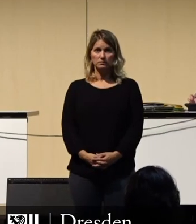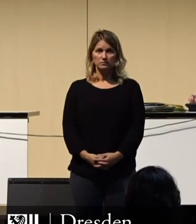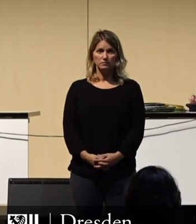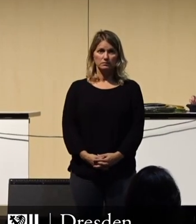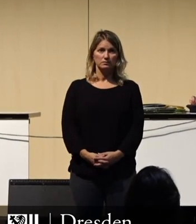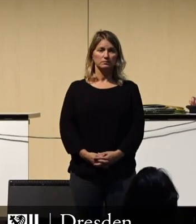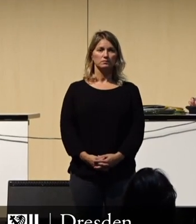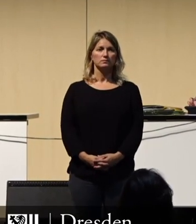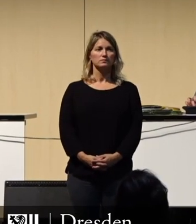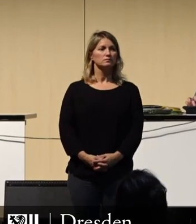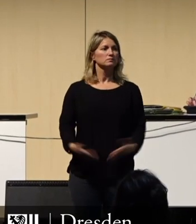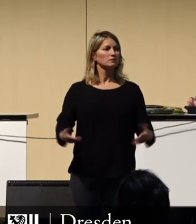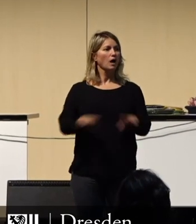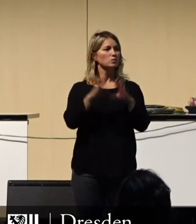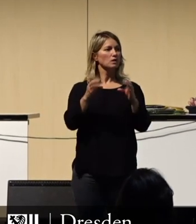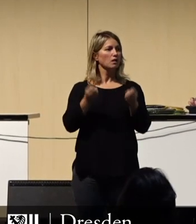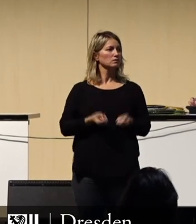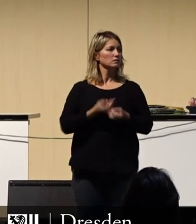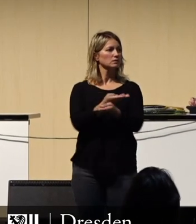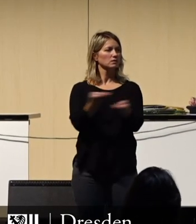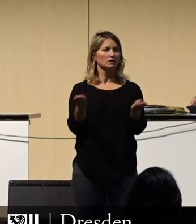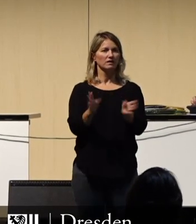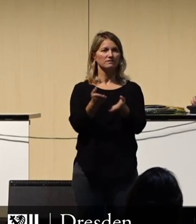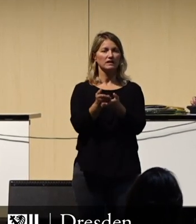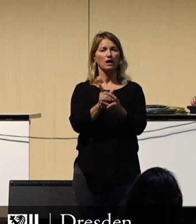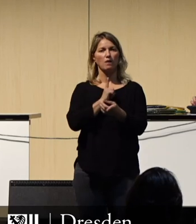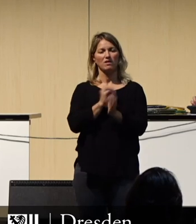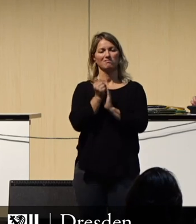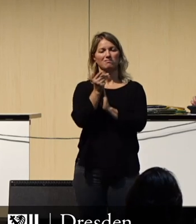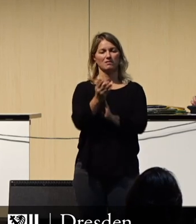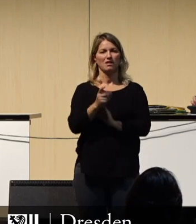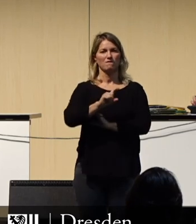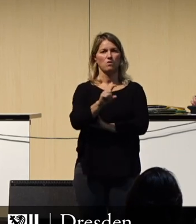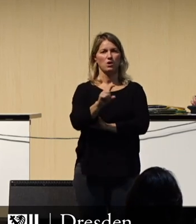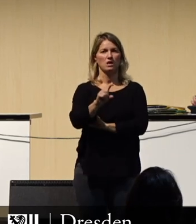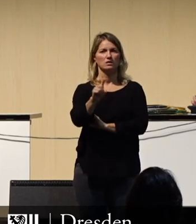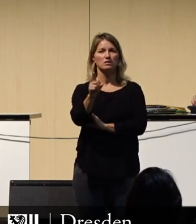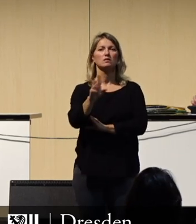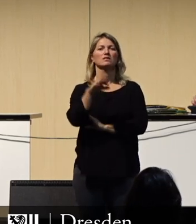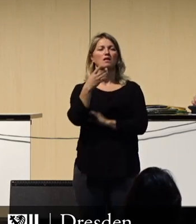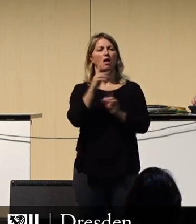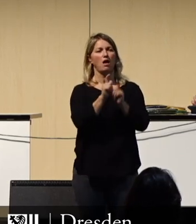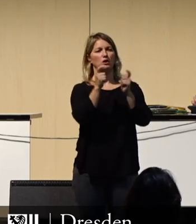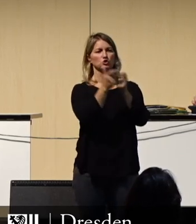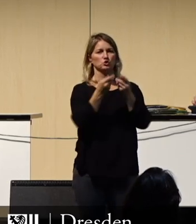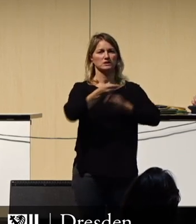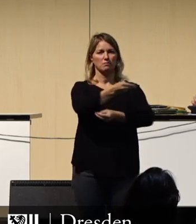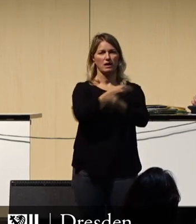So, und damit ist der Haushalt eingebracht und in den nächsten Wochen werden wir in der Ausschussdebatte